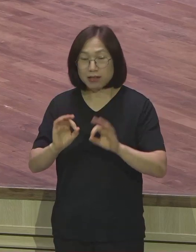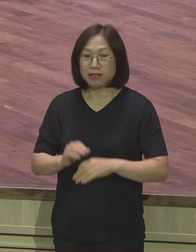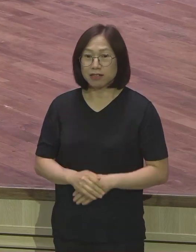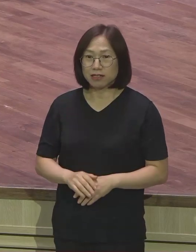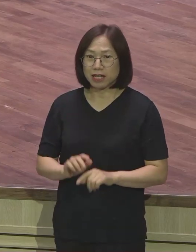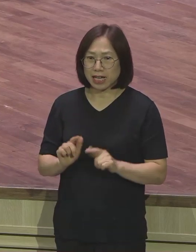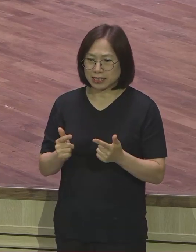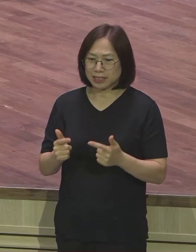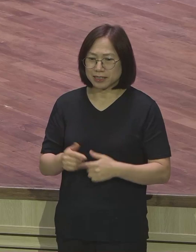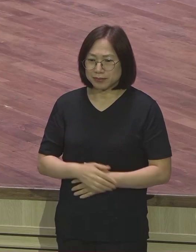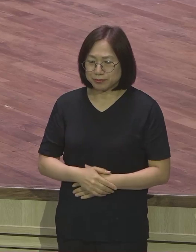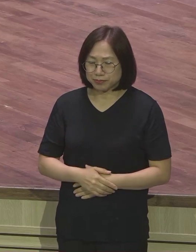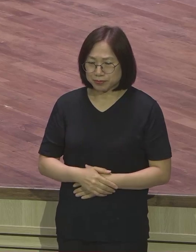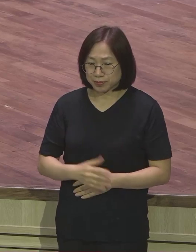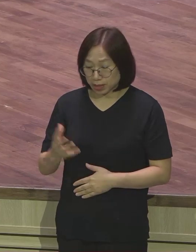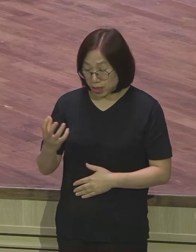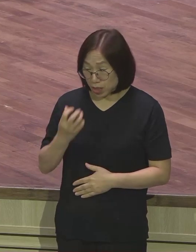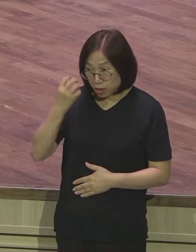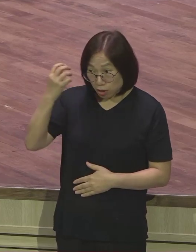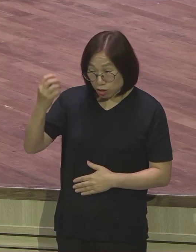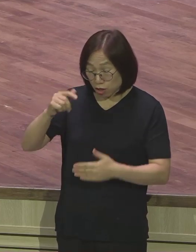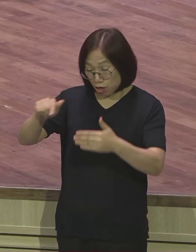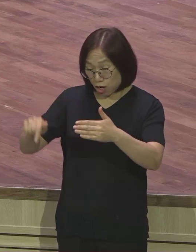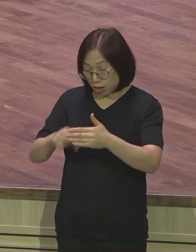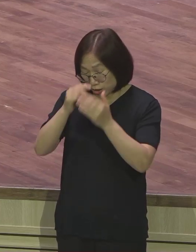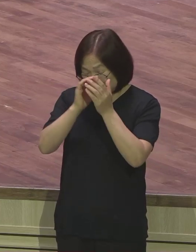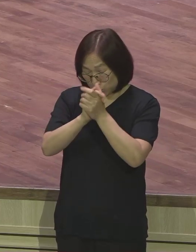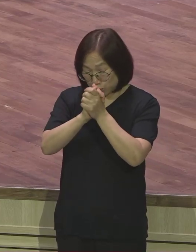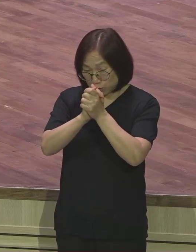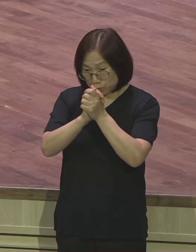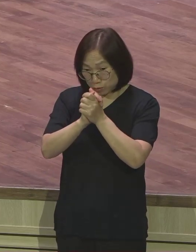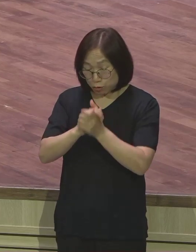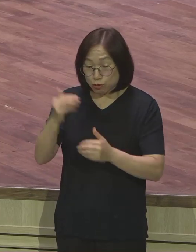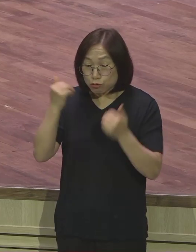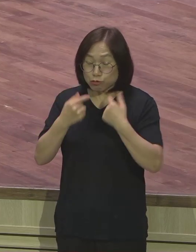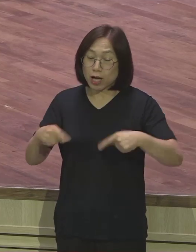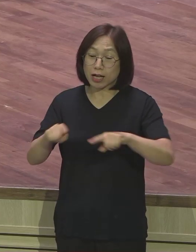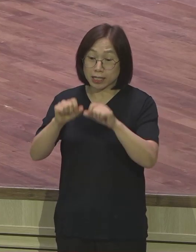성령 안에서 기도할 수 있다면 누구와 있어도 상관없습니다.